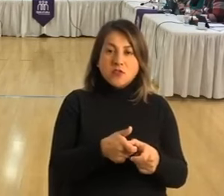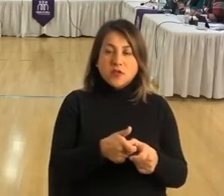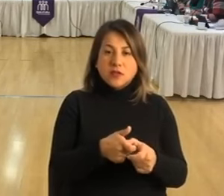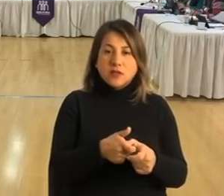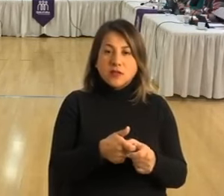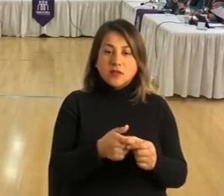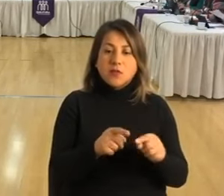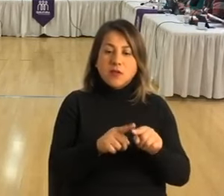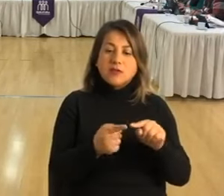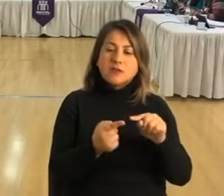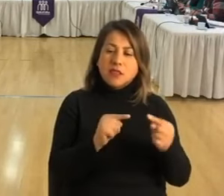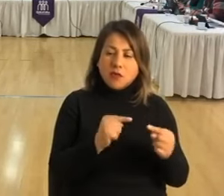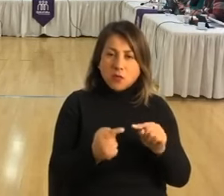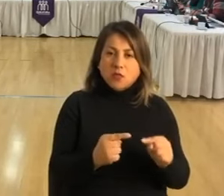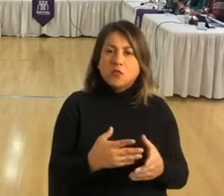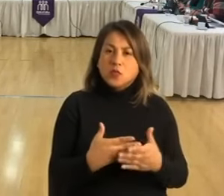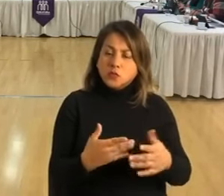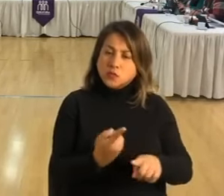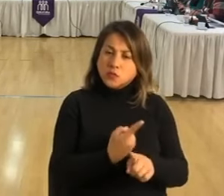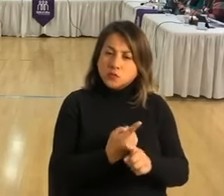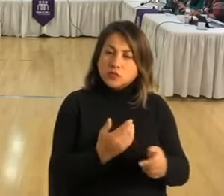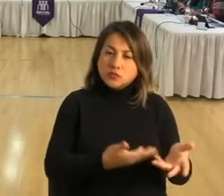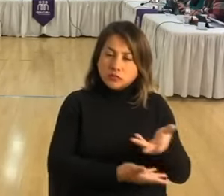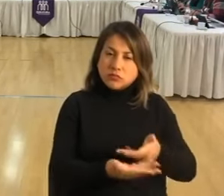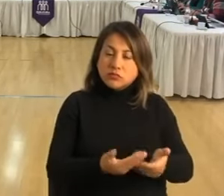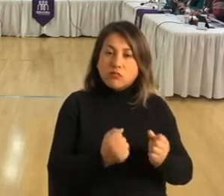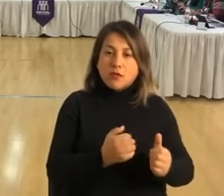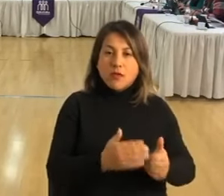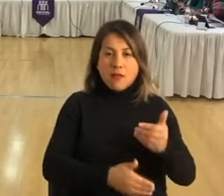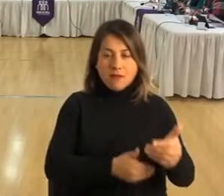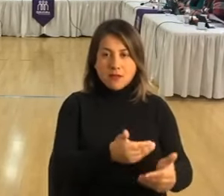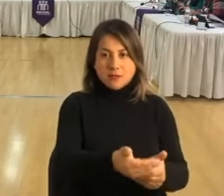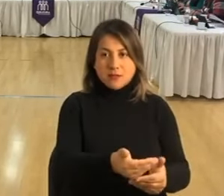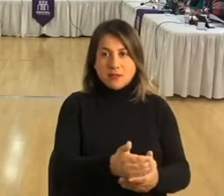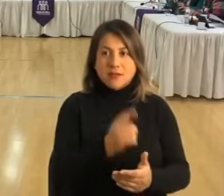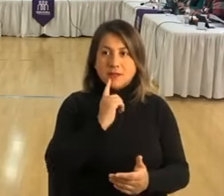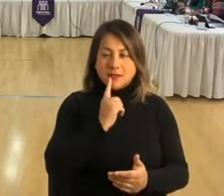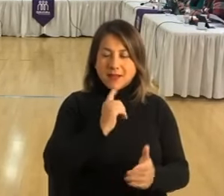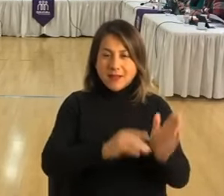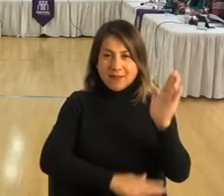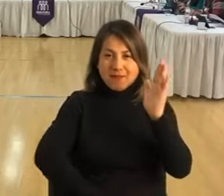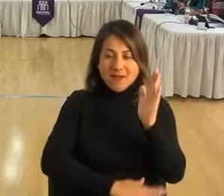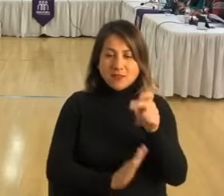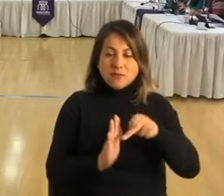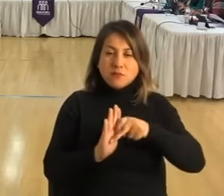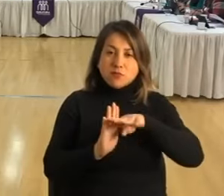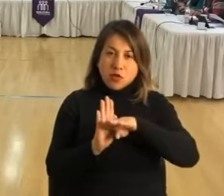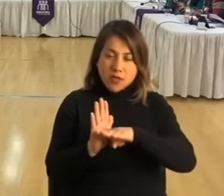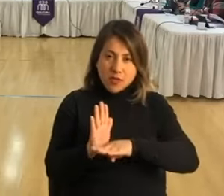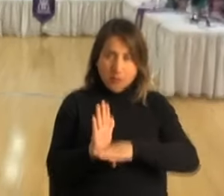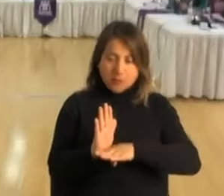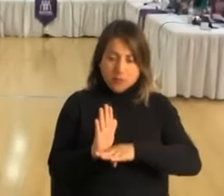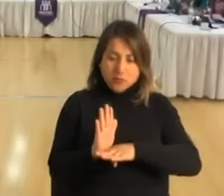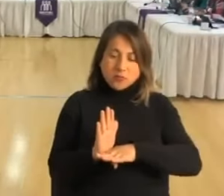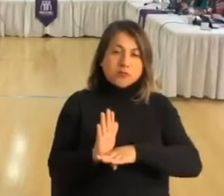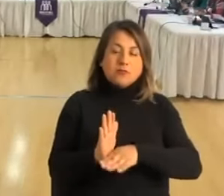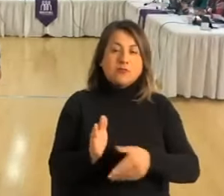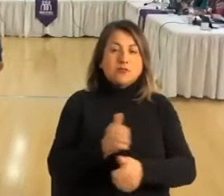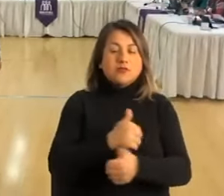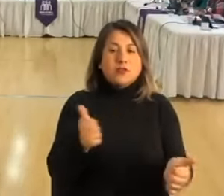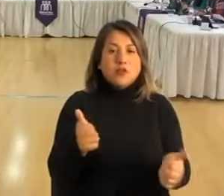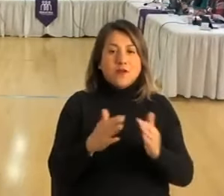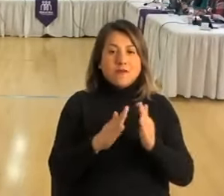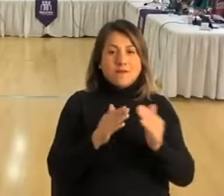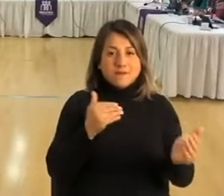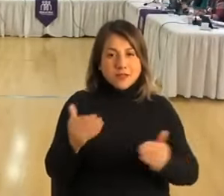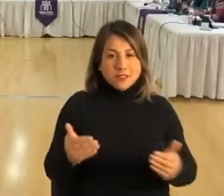mucho, también se discutió bastante para poder avanzar y tener la base de estos proyectos para que todos los vecinos